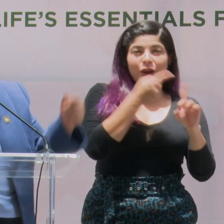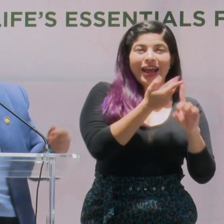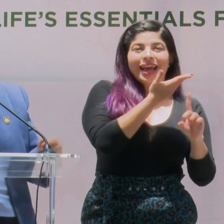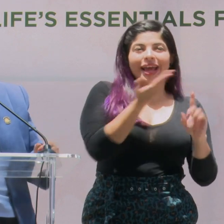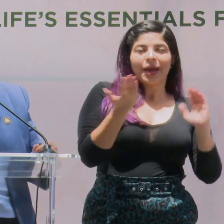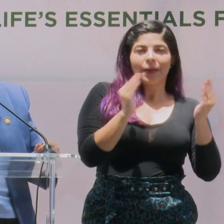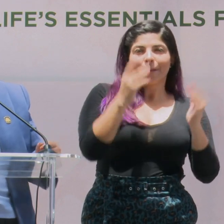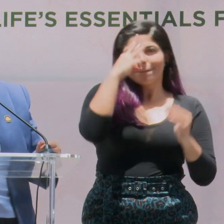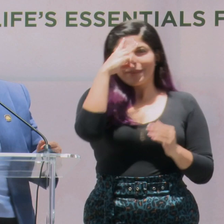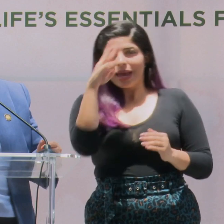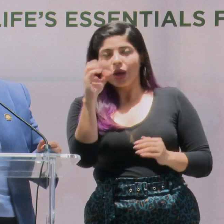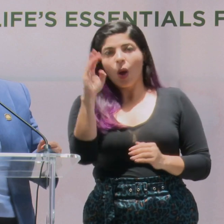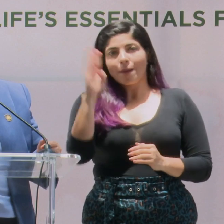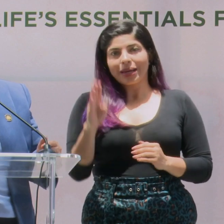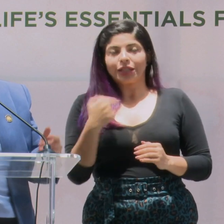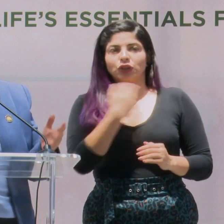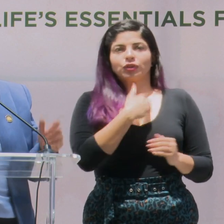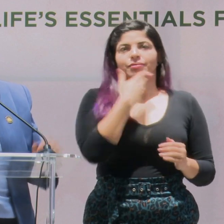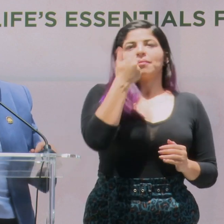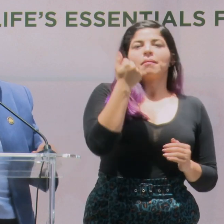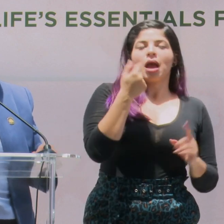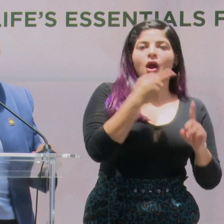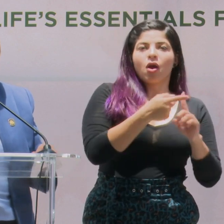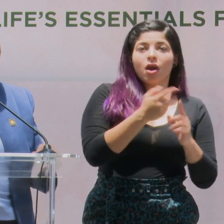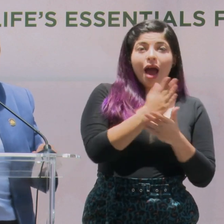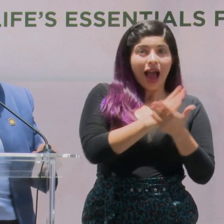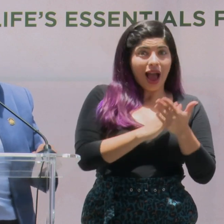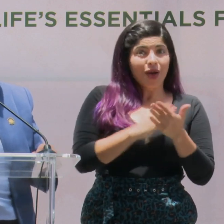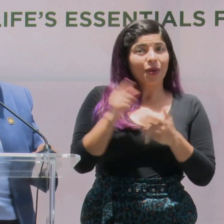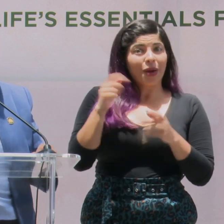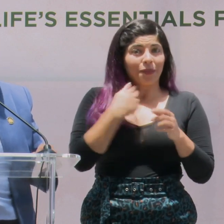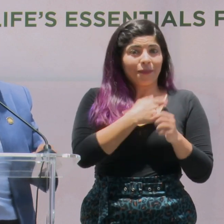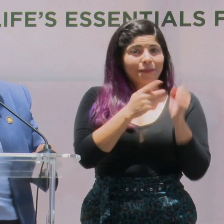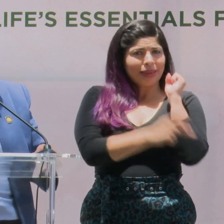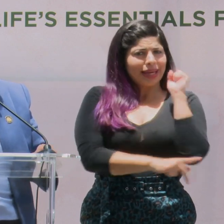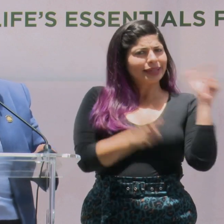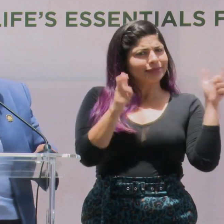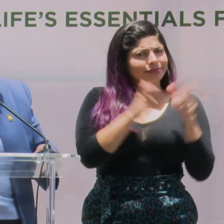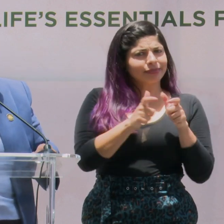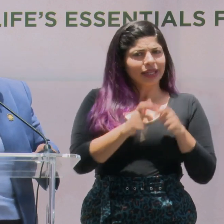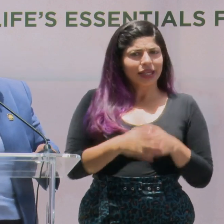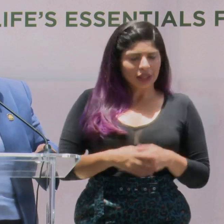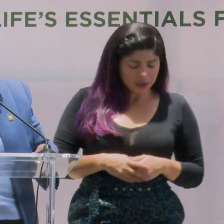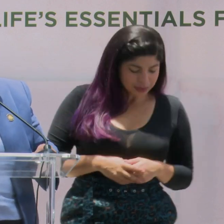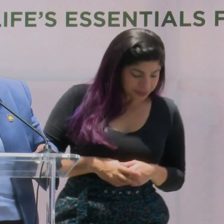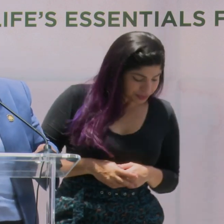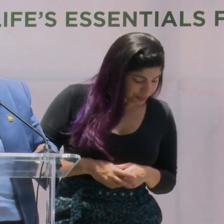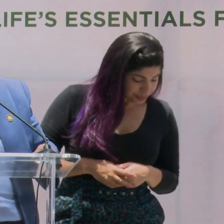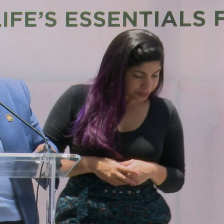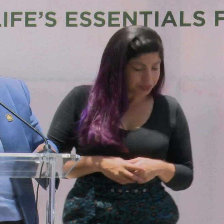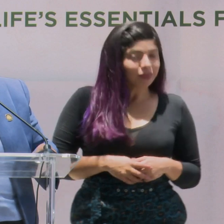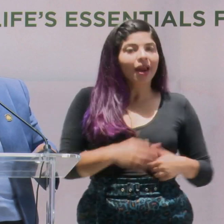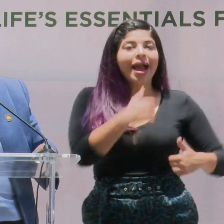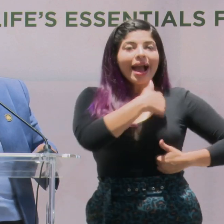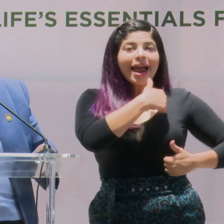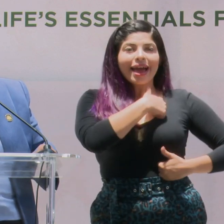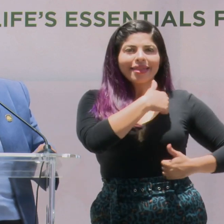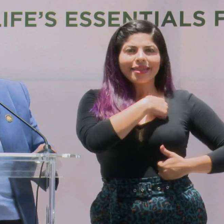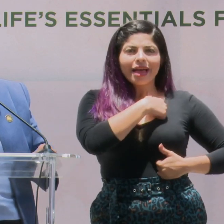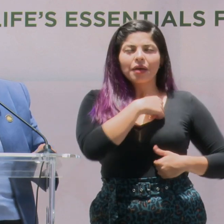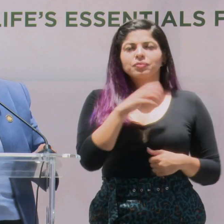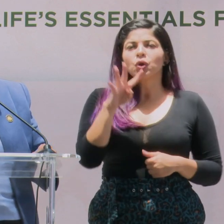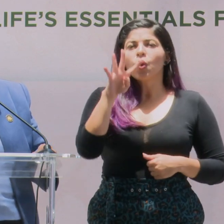México y Brasil, a pesar del pequeño tamaño de nuestro país. En el caso de Canadá,